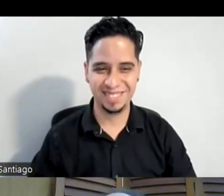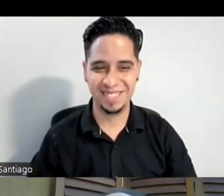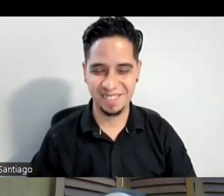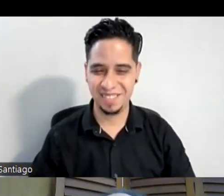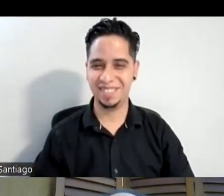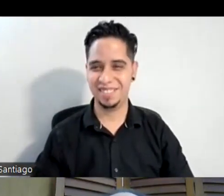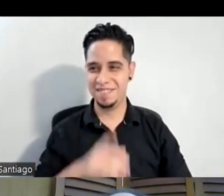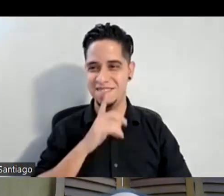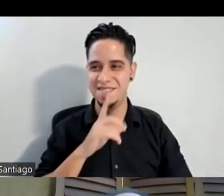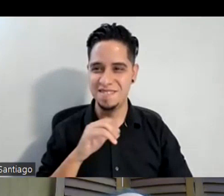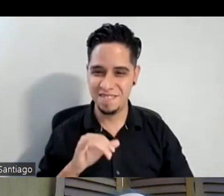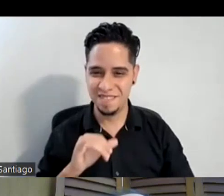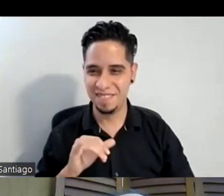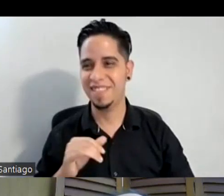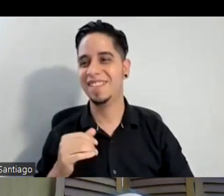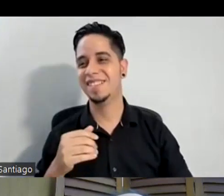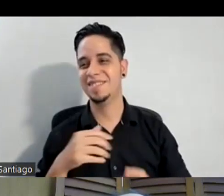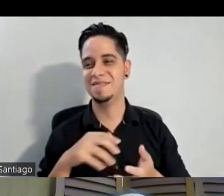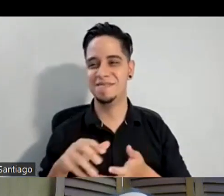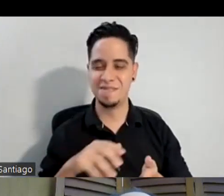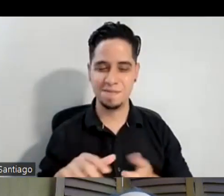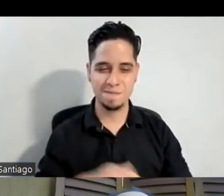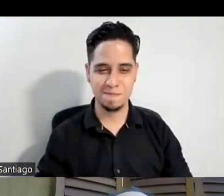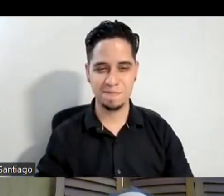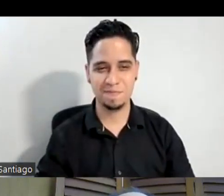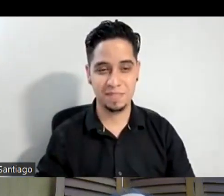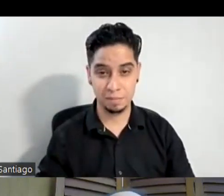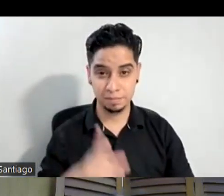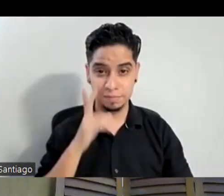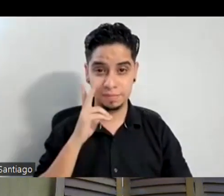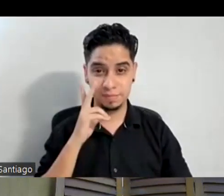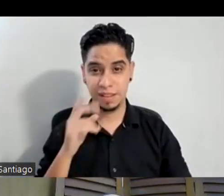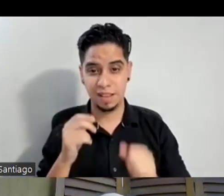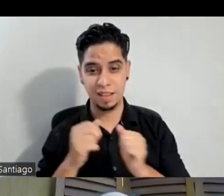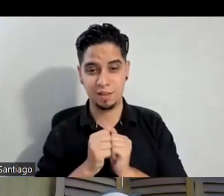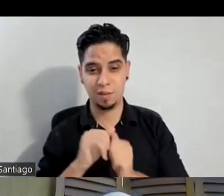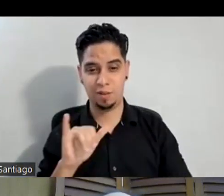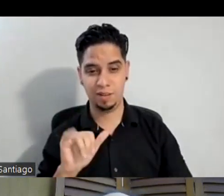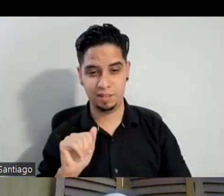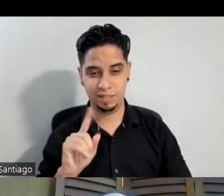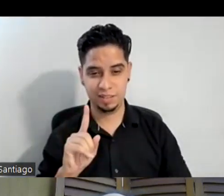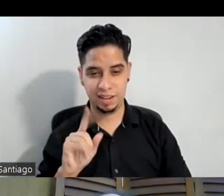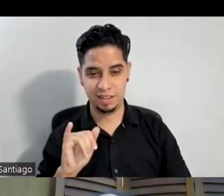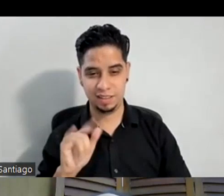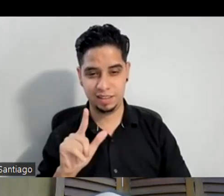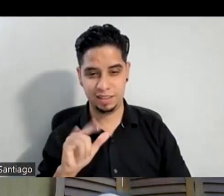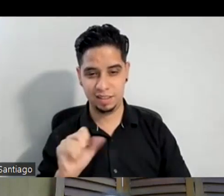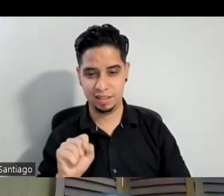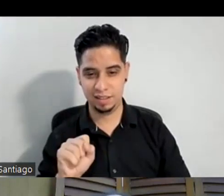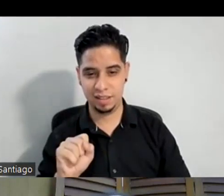piso ay que bueno mira aquí estamos con Yadilí Barbosa hoy 22 de noviembre dos días antes del papito antes del